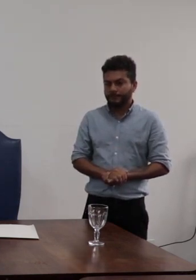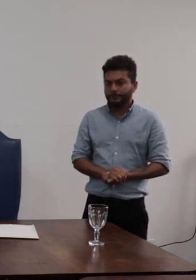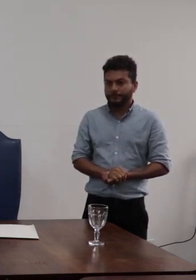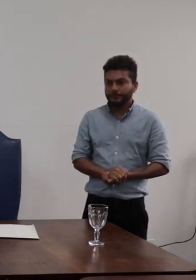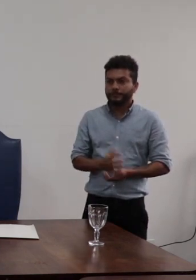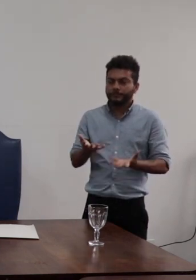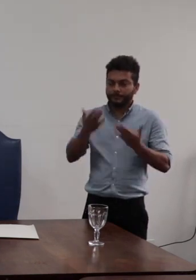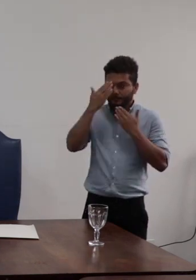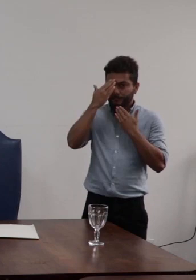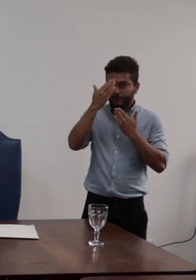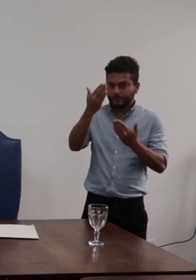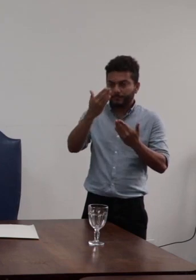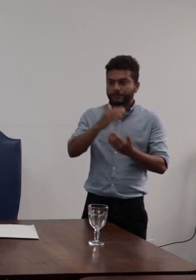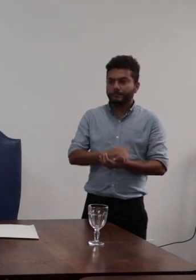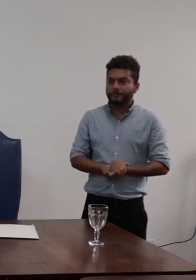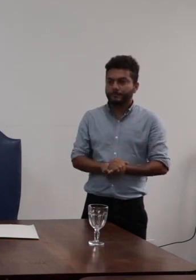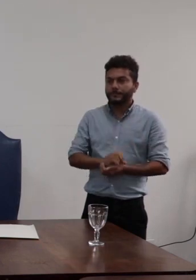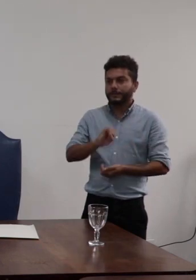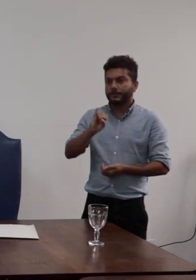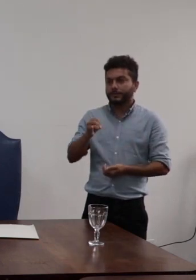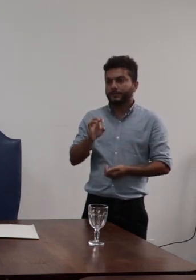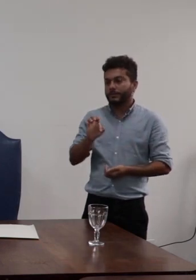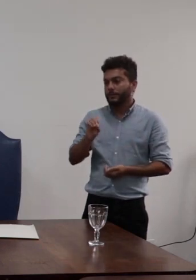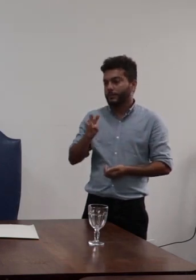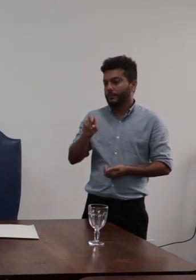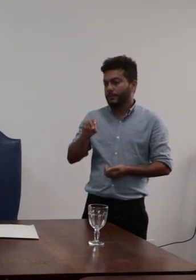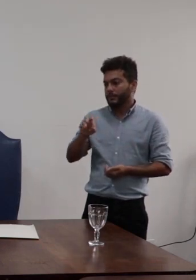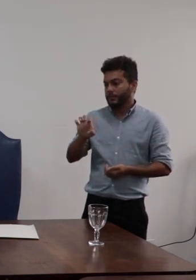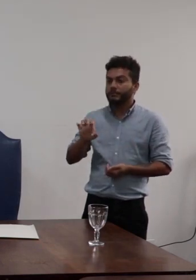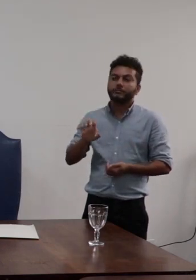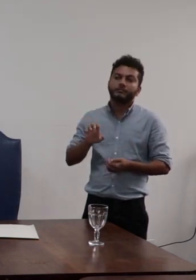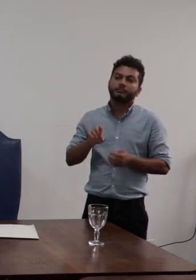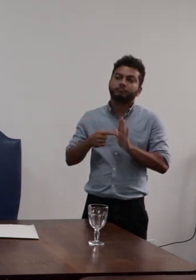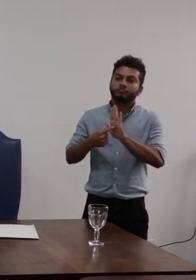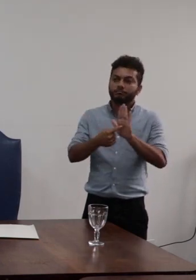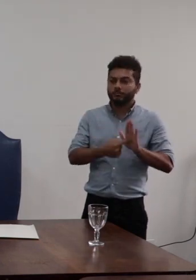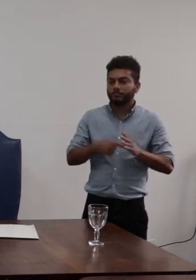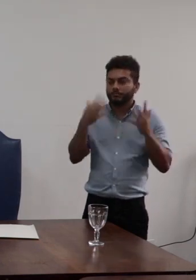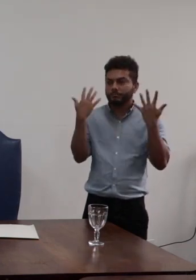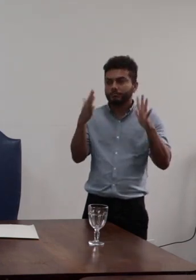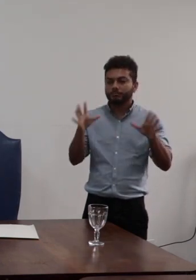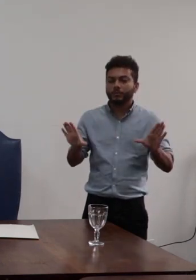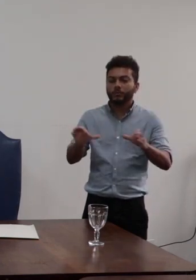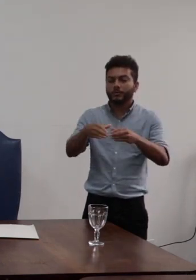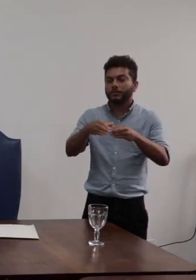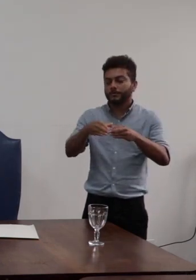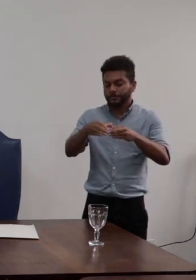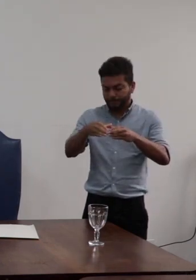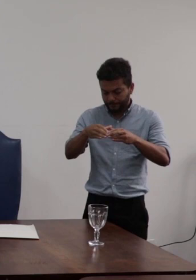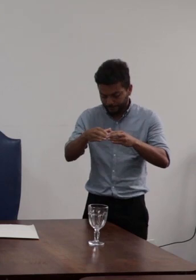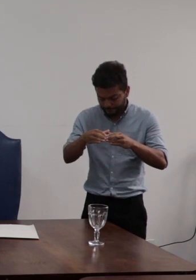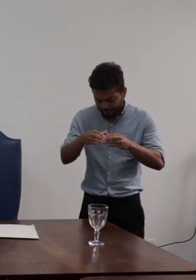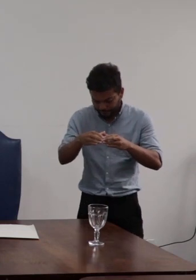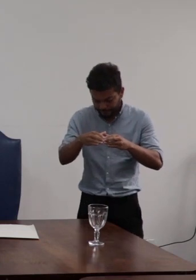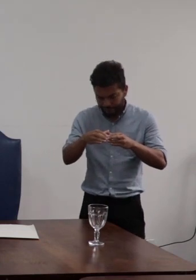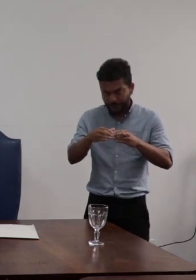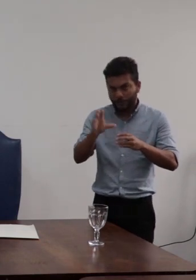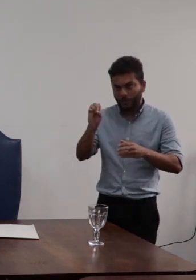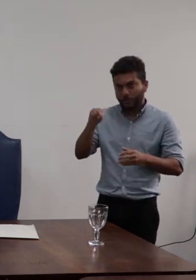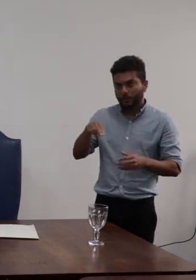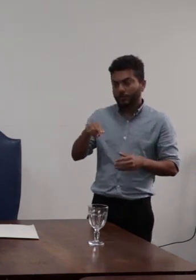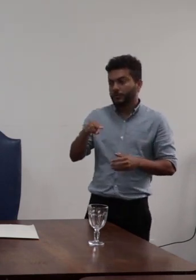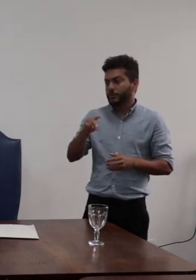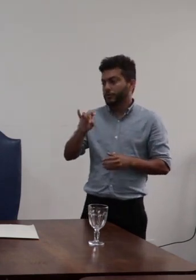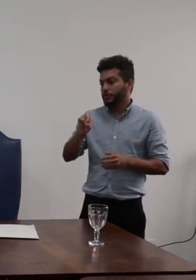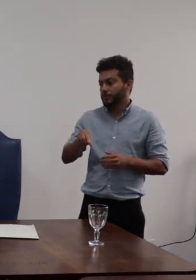agradecer agradecer aqui a Giovanni pela apresentação parabenizá-lo juntamente com a equipe da Codim